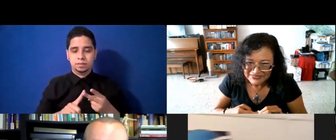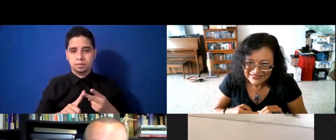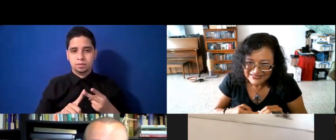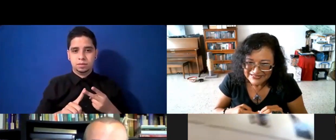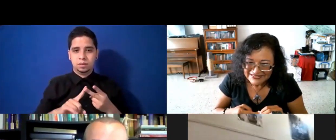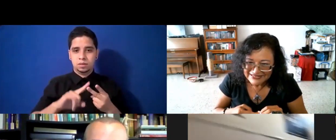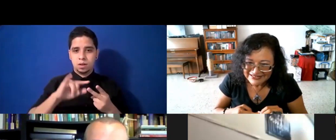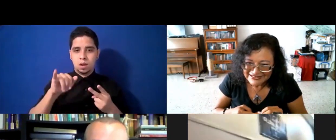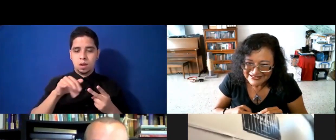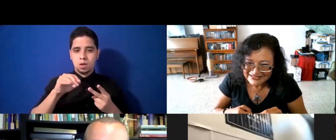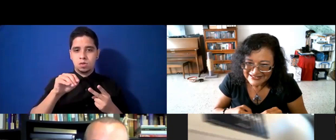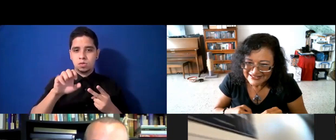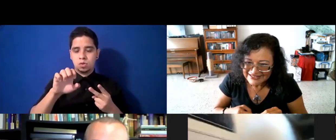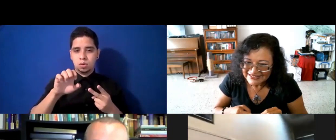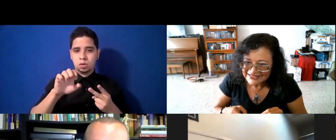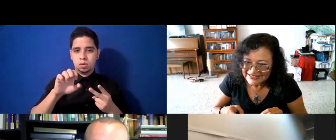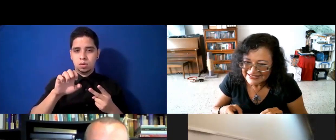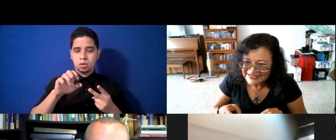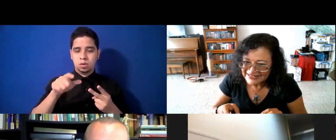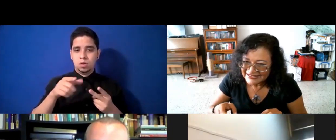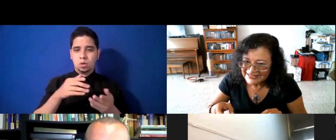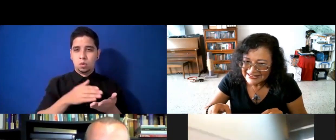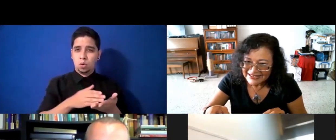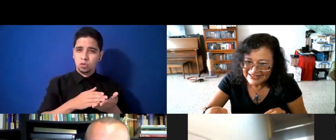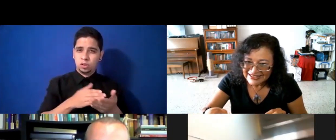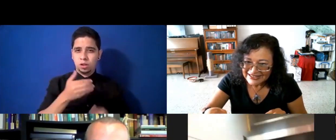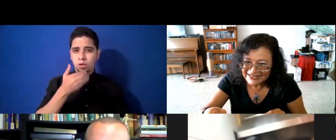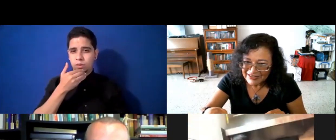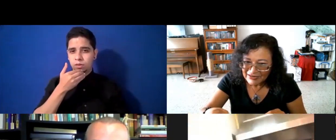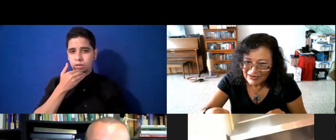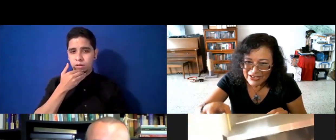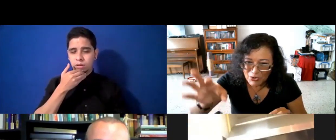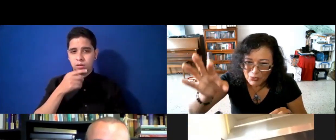eh, cocinero, pizero, acá está Joe, hola Joe,